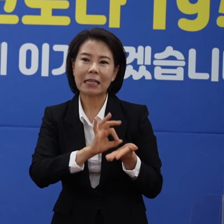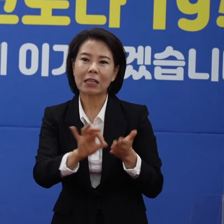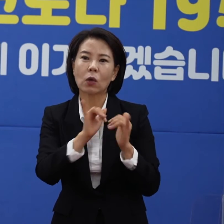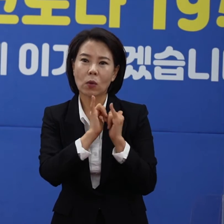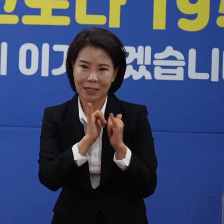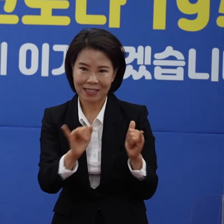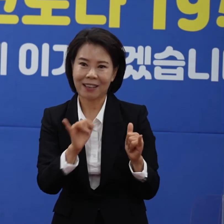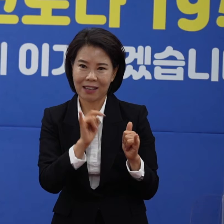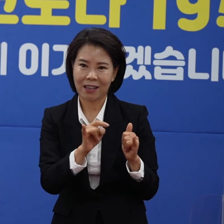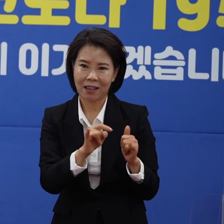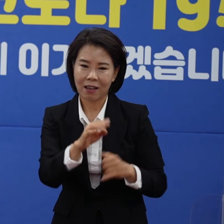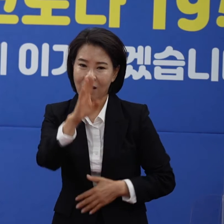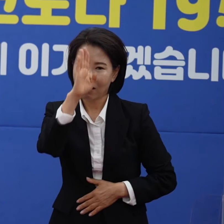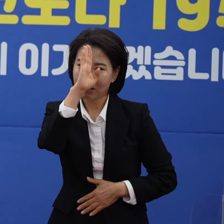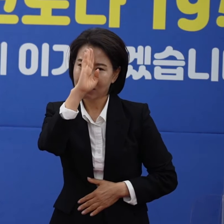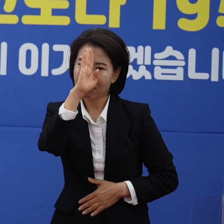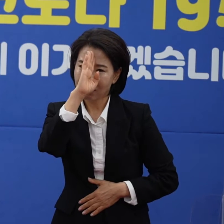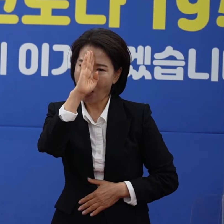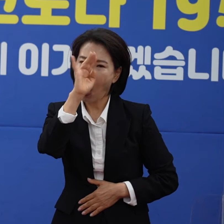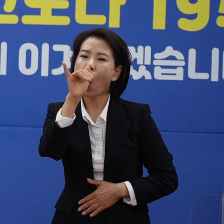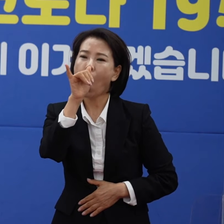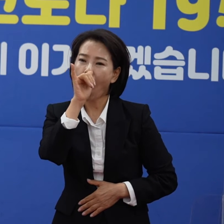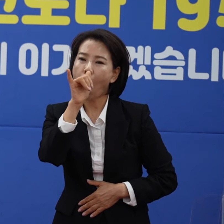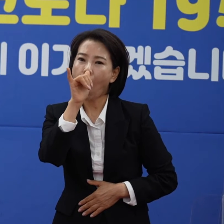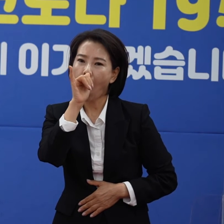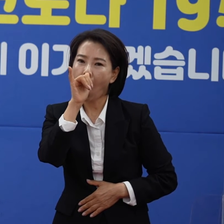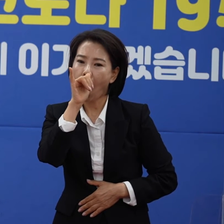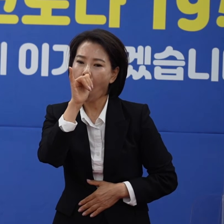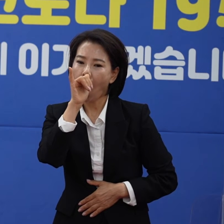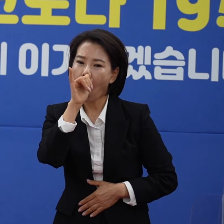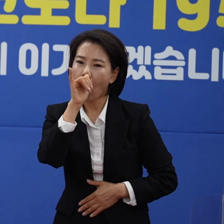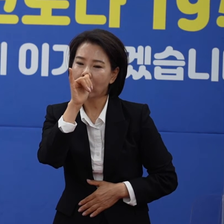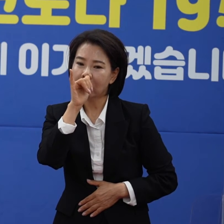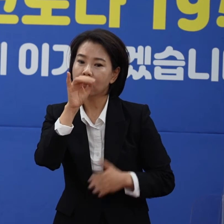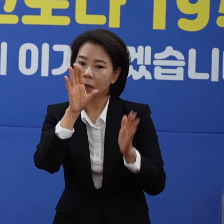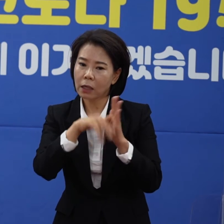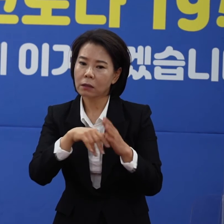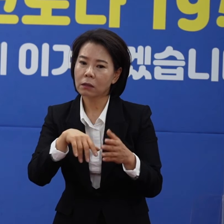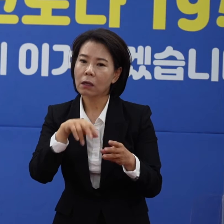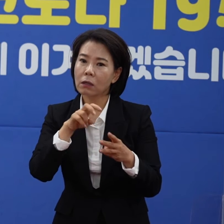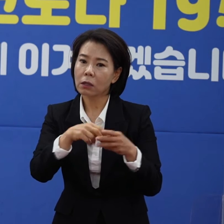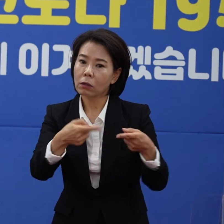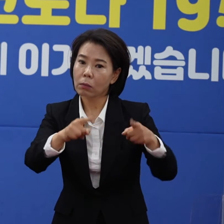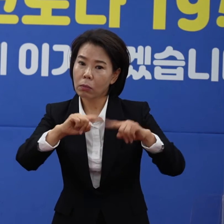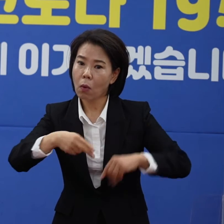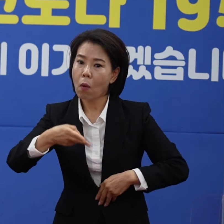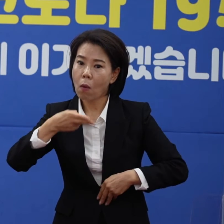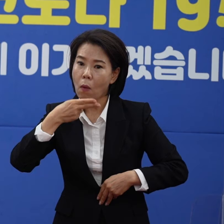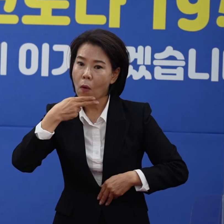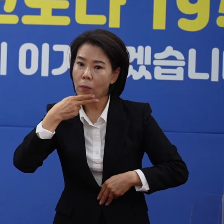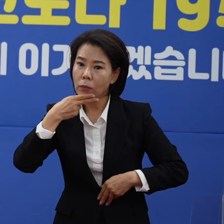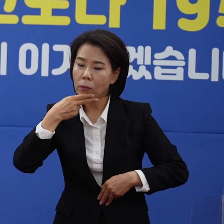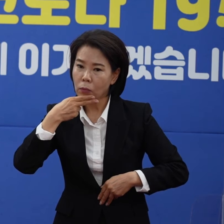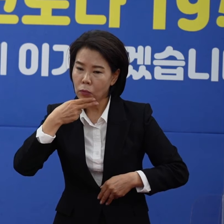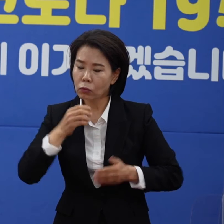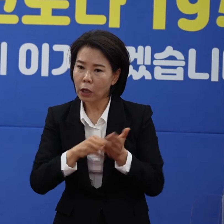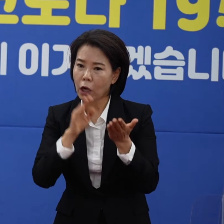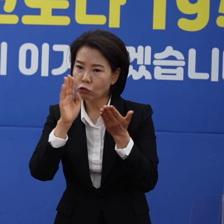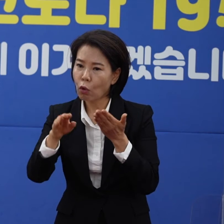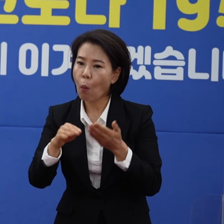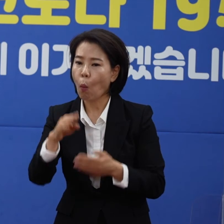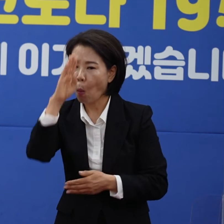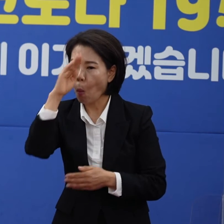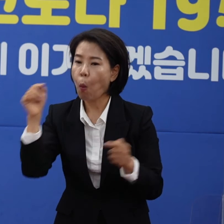증상이 있는 상태에서는 센터 이용을 안 하셨지만 중간에 증상이 호전된 것을 보고 다시